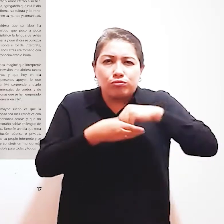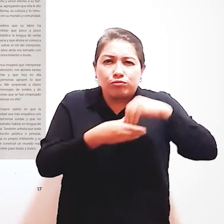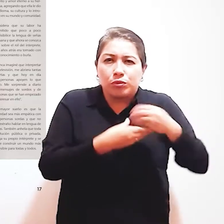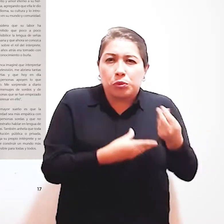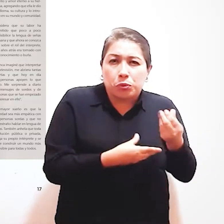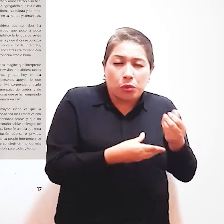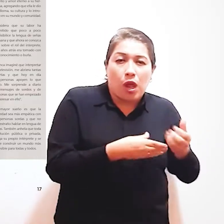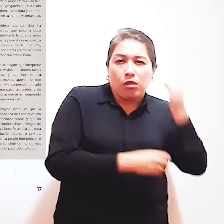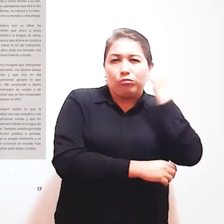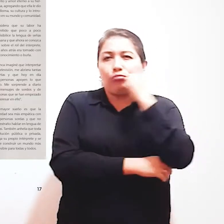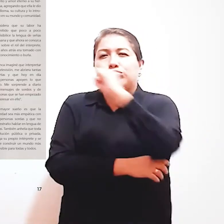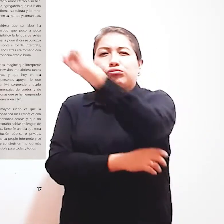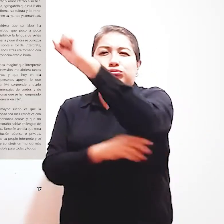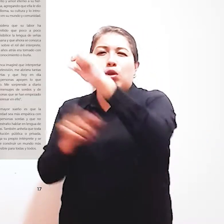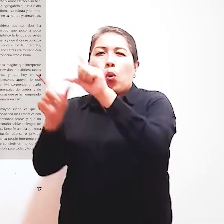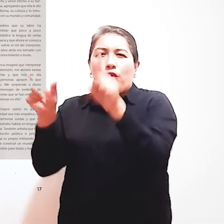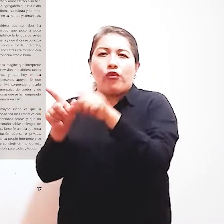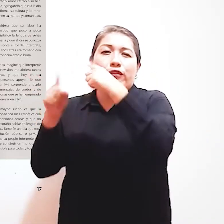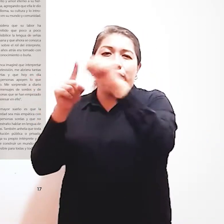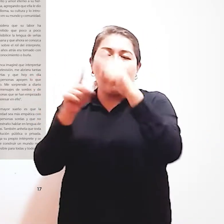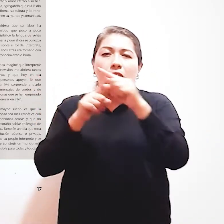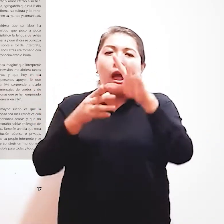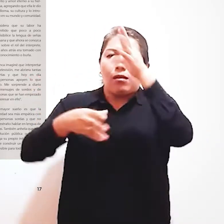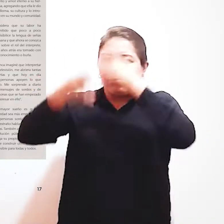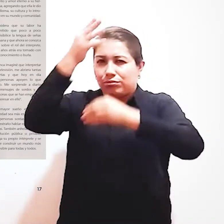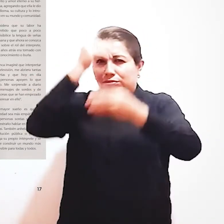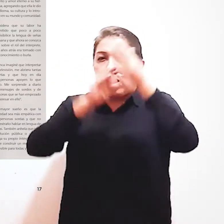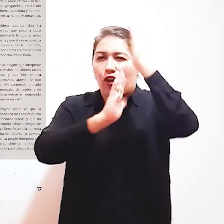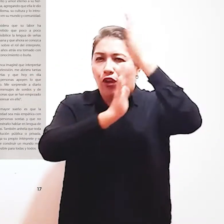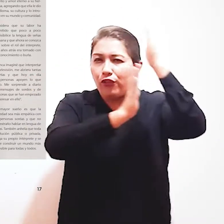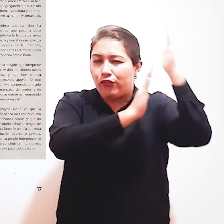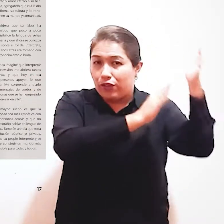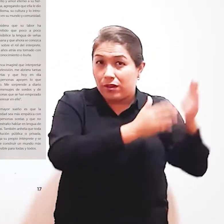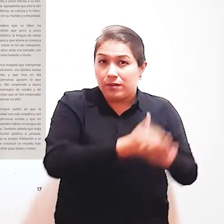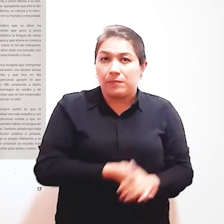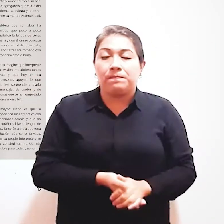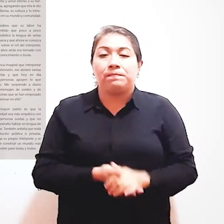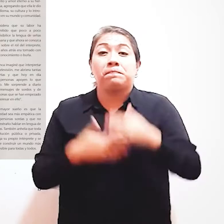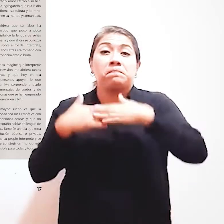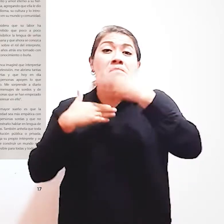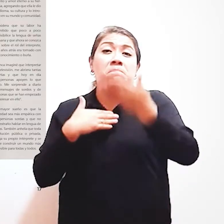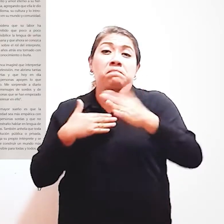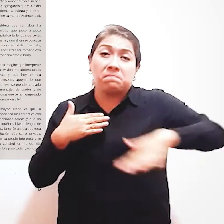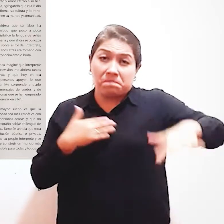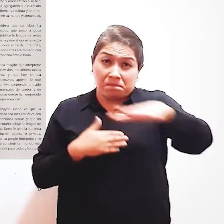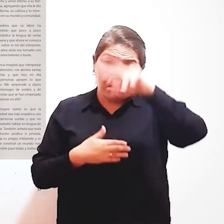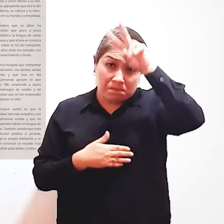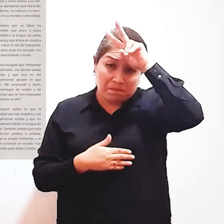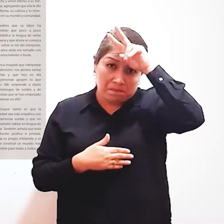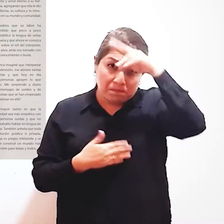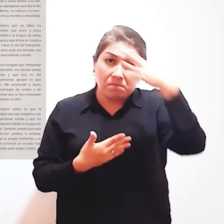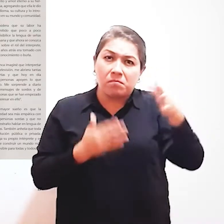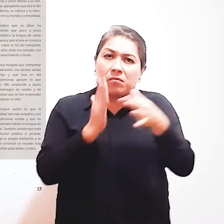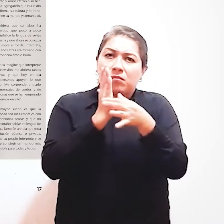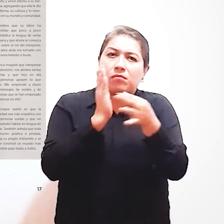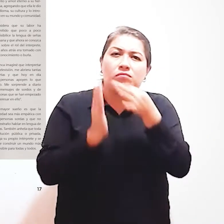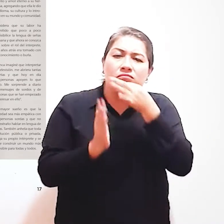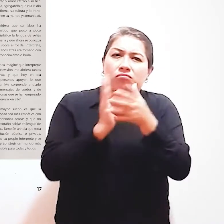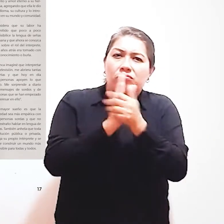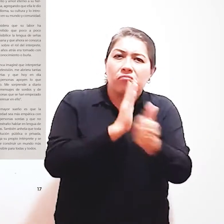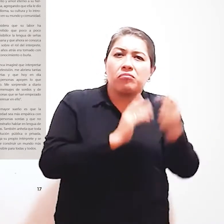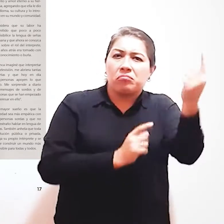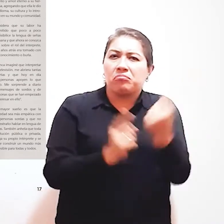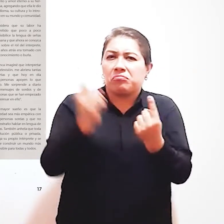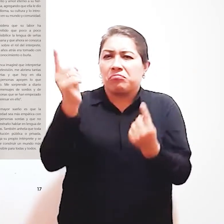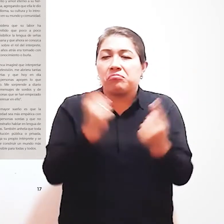Viajó al extranjero para capacitarse En Perú Realizó diversos eventos Con invitados especializados En